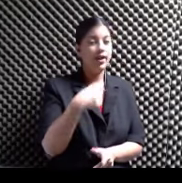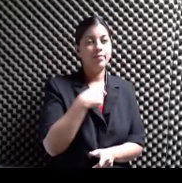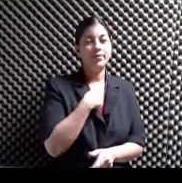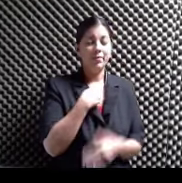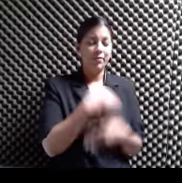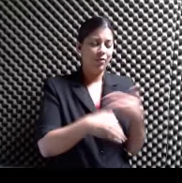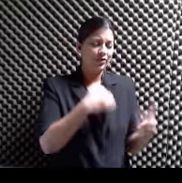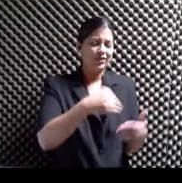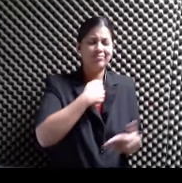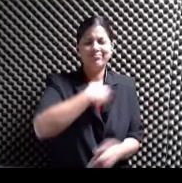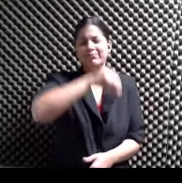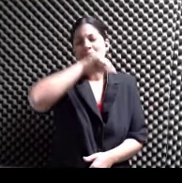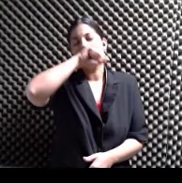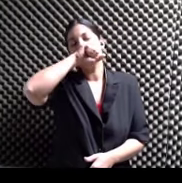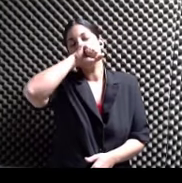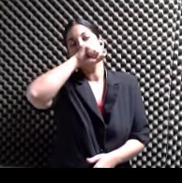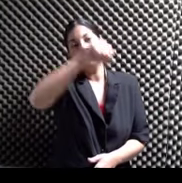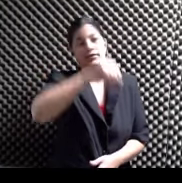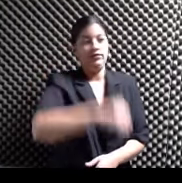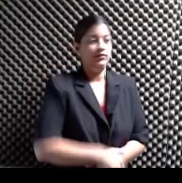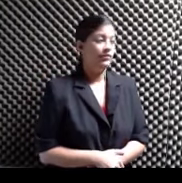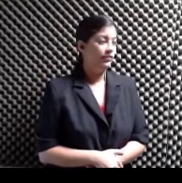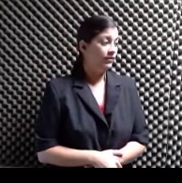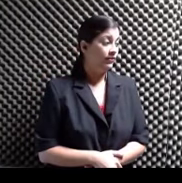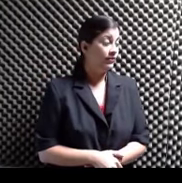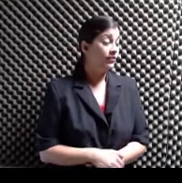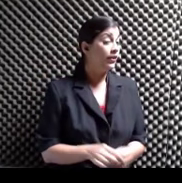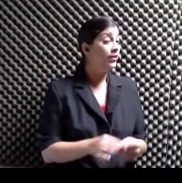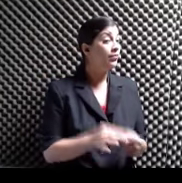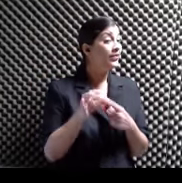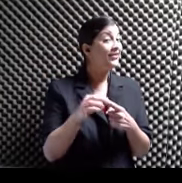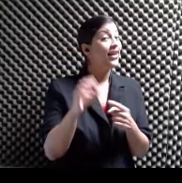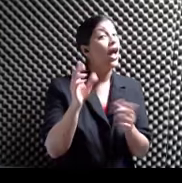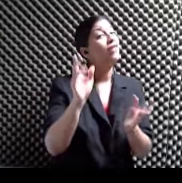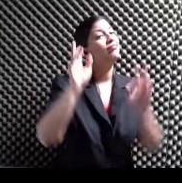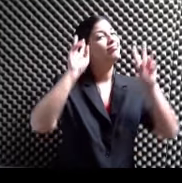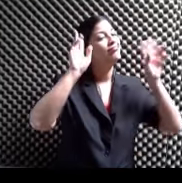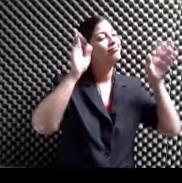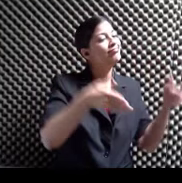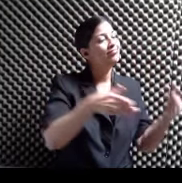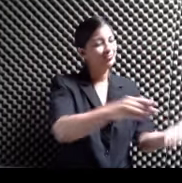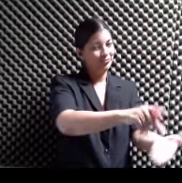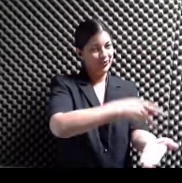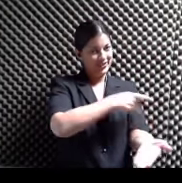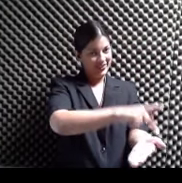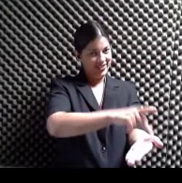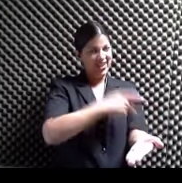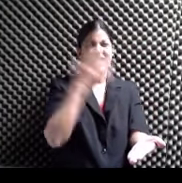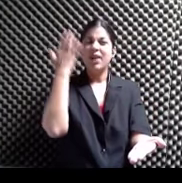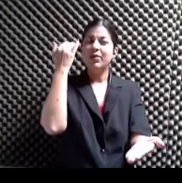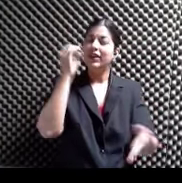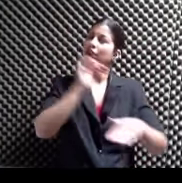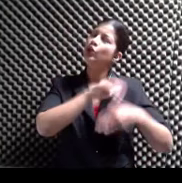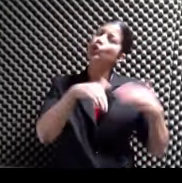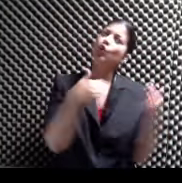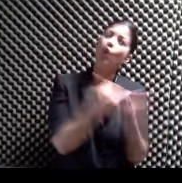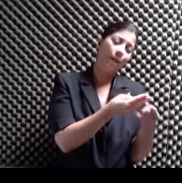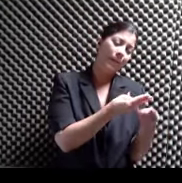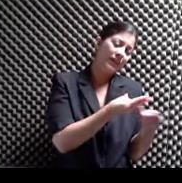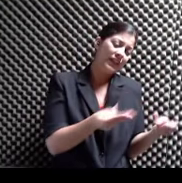proceso De hacer libros a mano Especialmente libros de poesía Porque todo se vuelve Material significante Material poético La